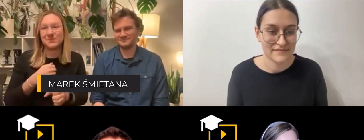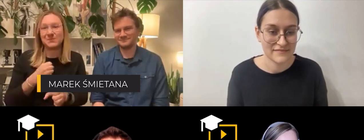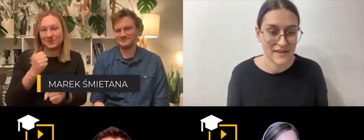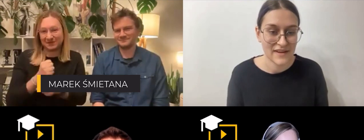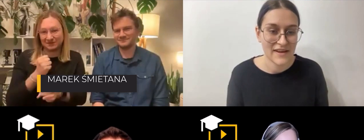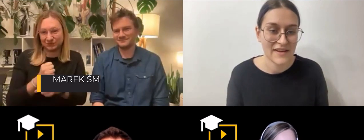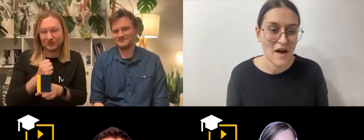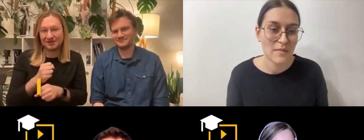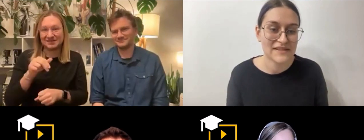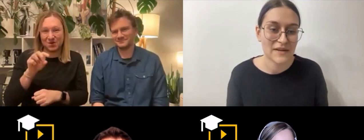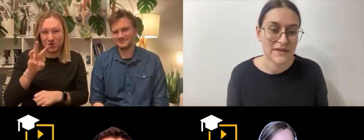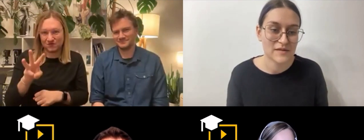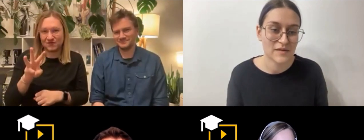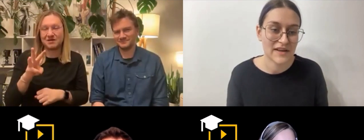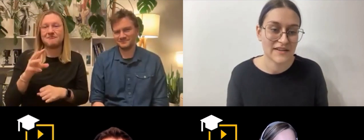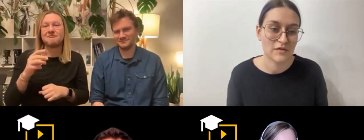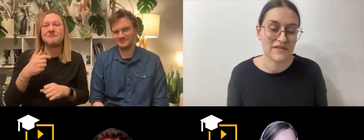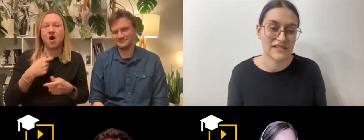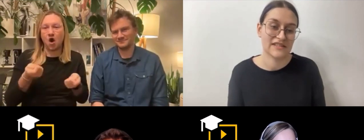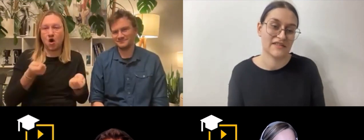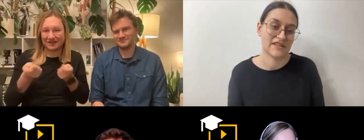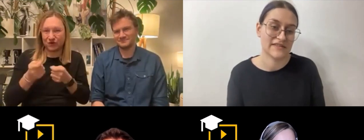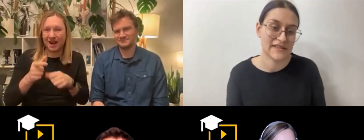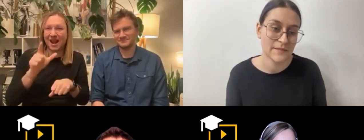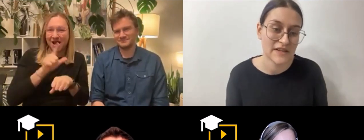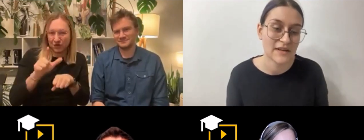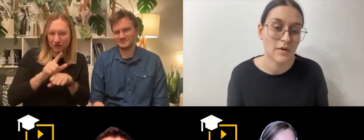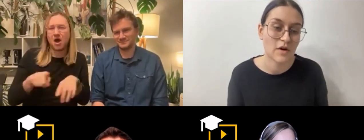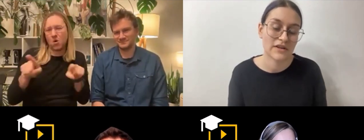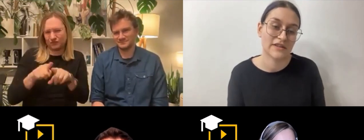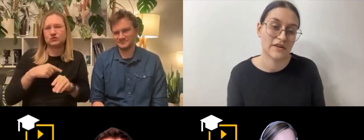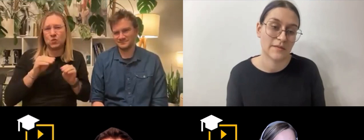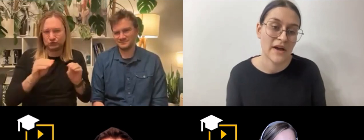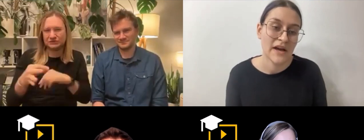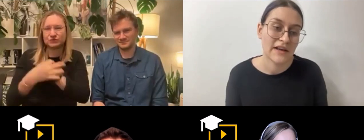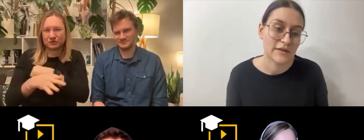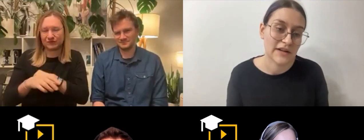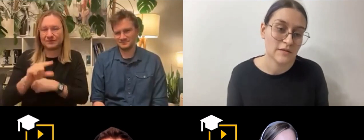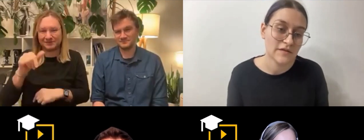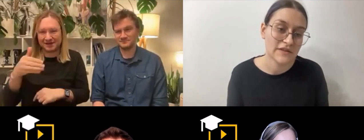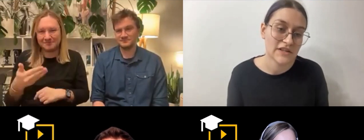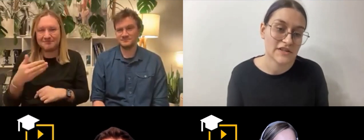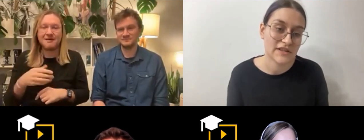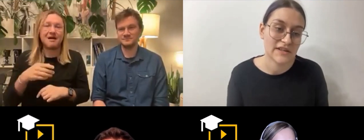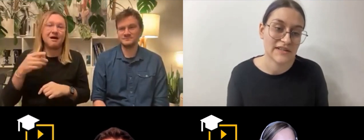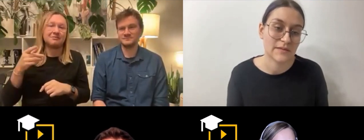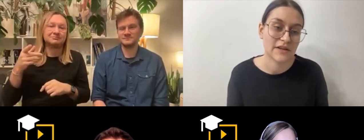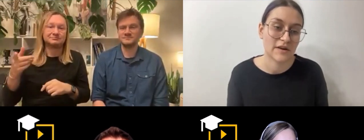Ja obecnie pracuję na Uniwersytecie Warszawskim, jestem koordynatorem lektoratów, też jestem lektorem